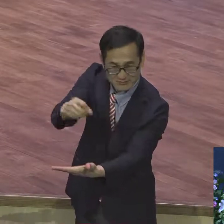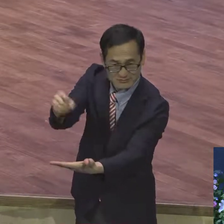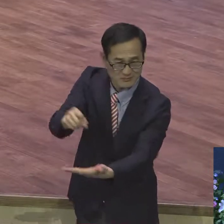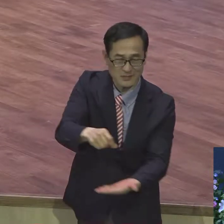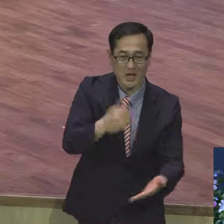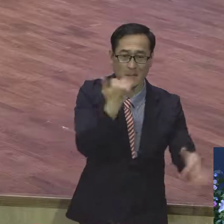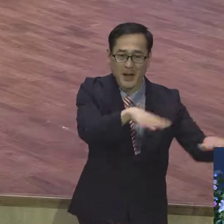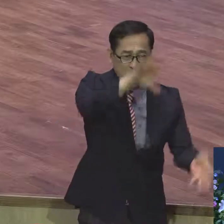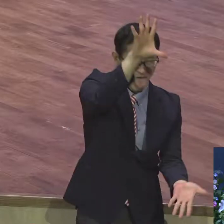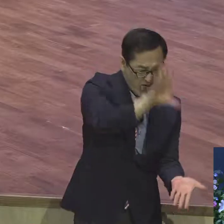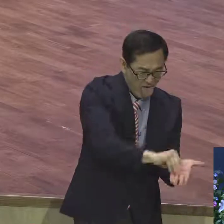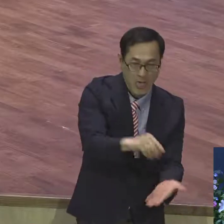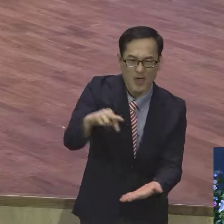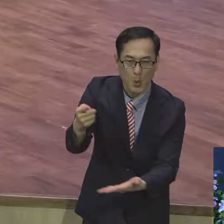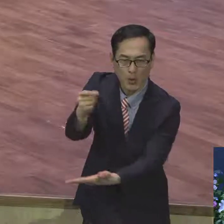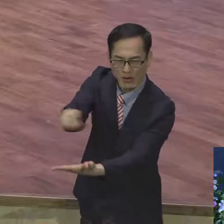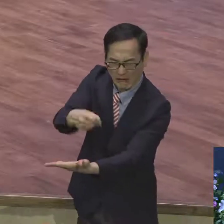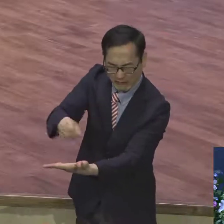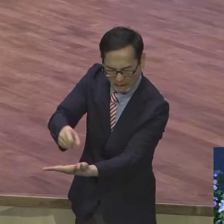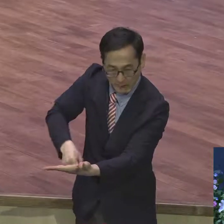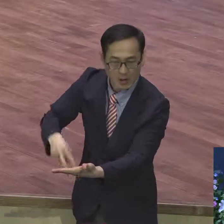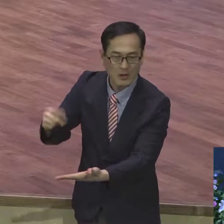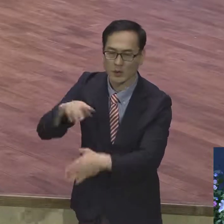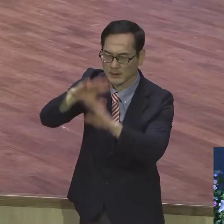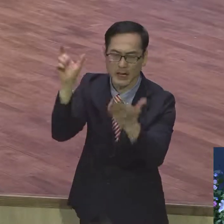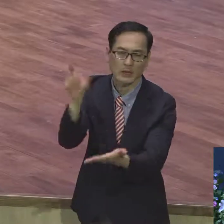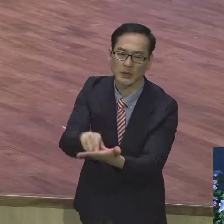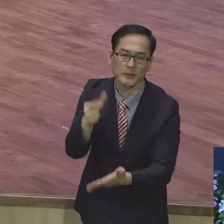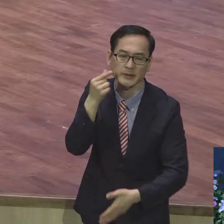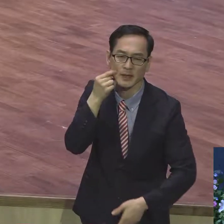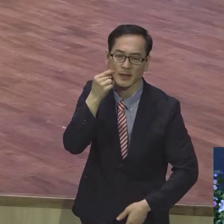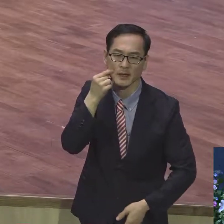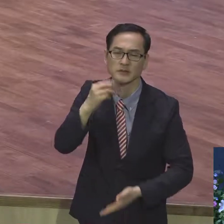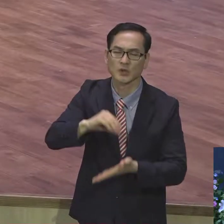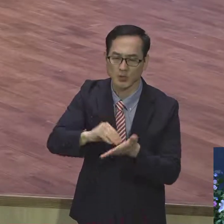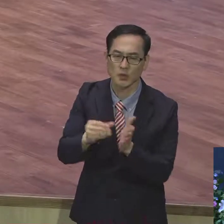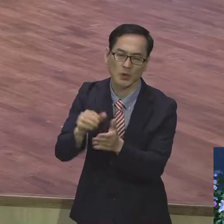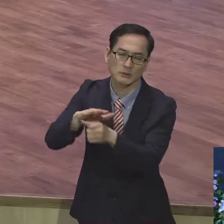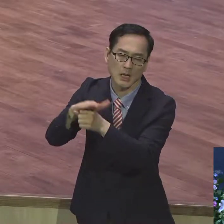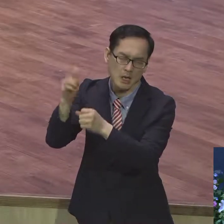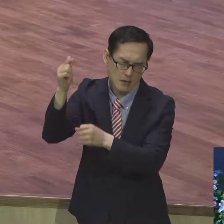하나님의 사랑 그 어찌다?